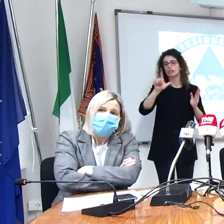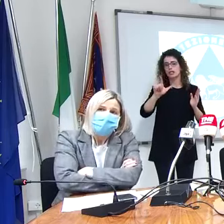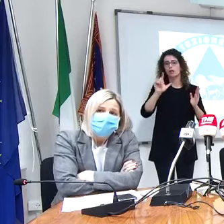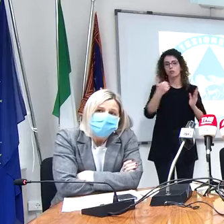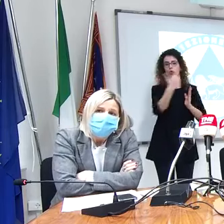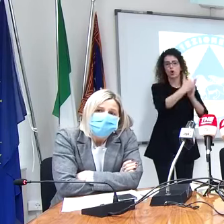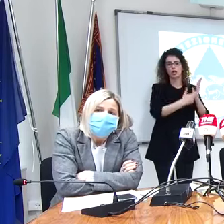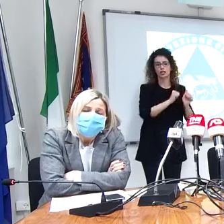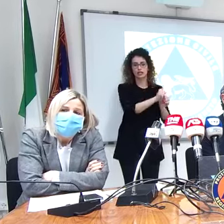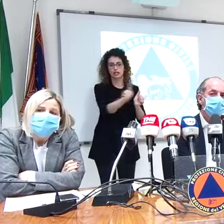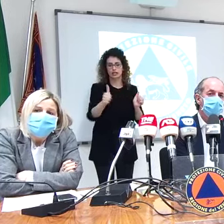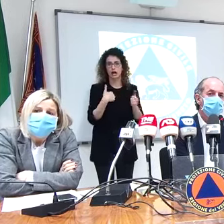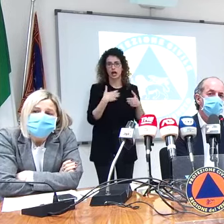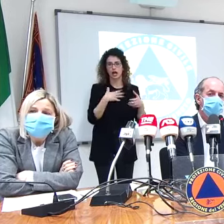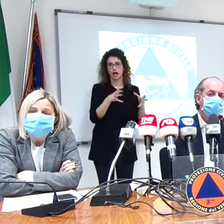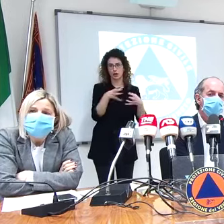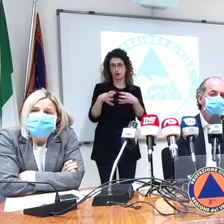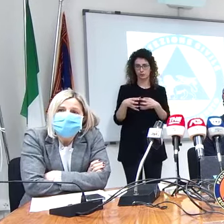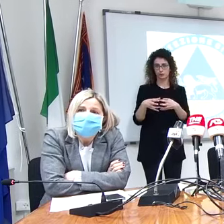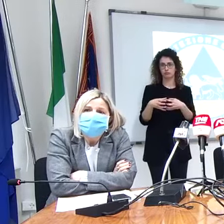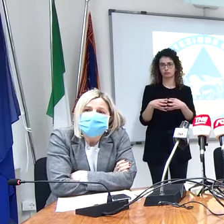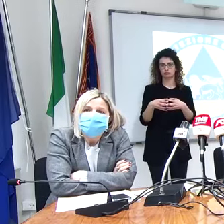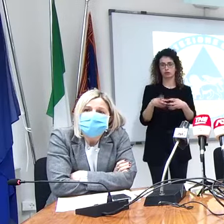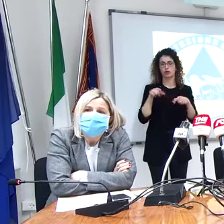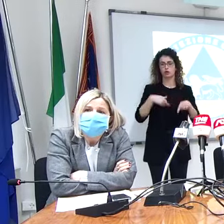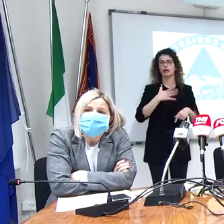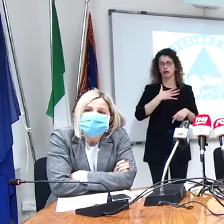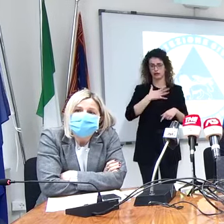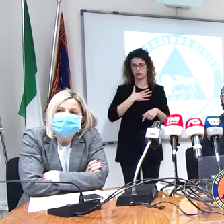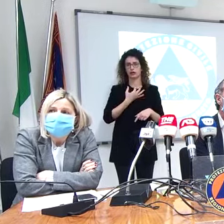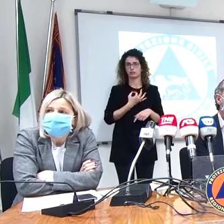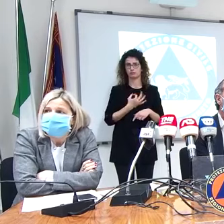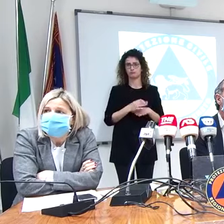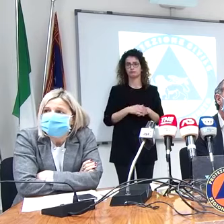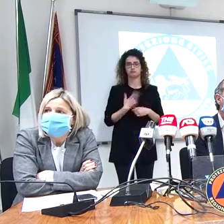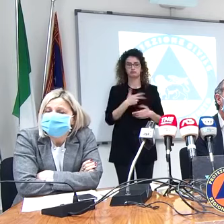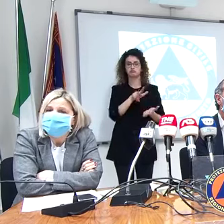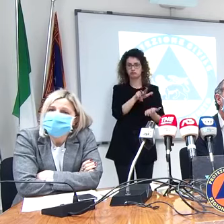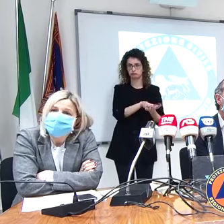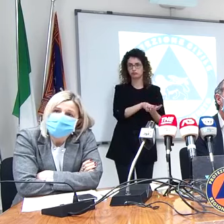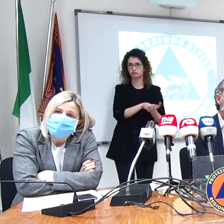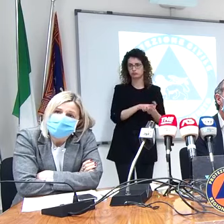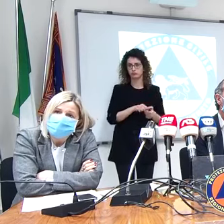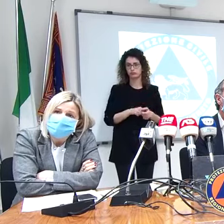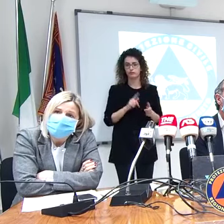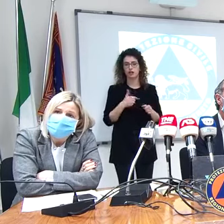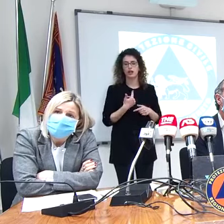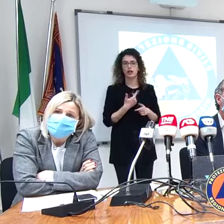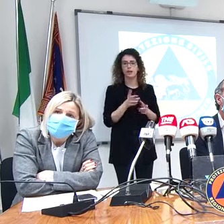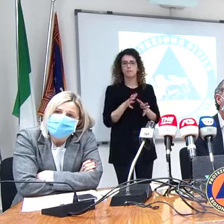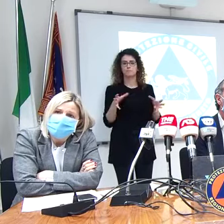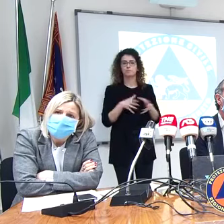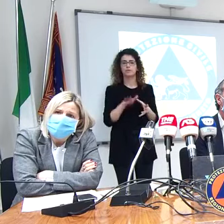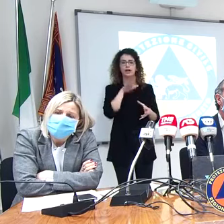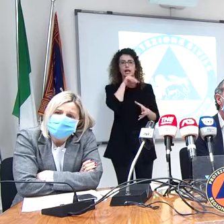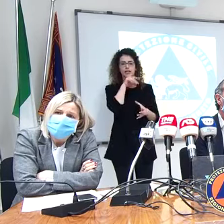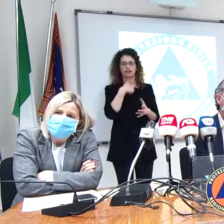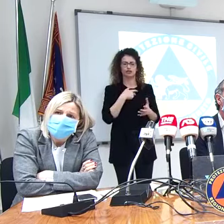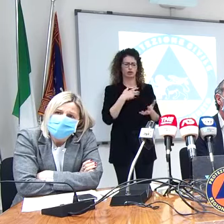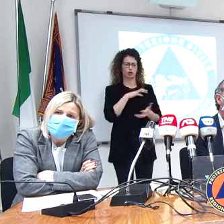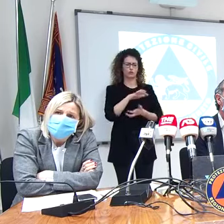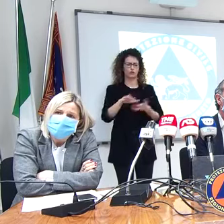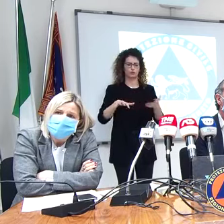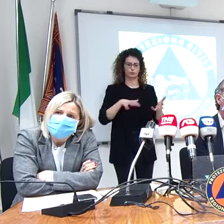varie categorie, adesso per l'età, siccome poi sulla questione anziani c'è parecchia confusione, nel senso che